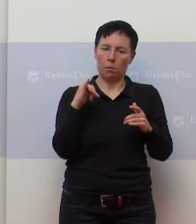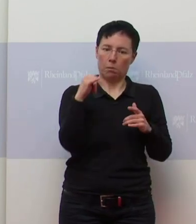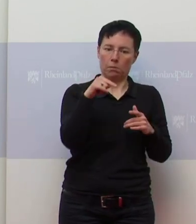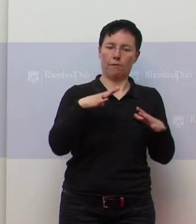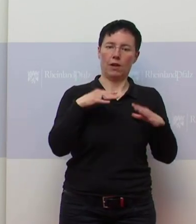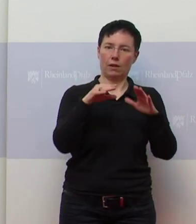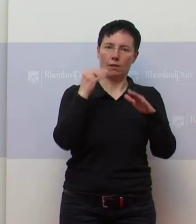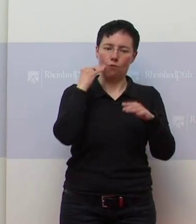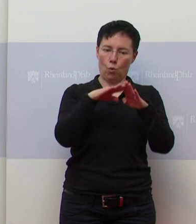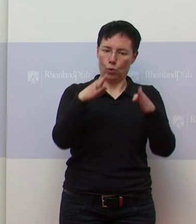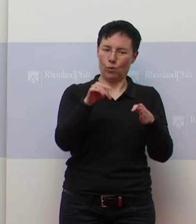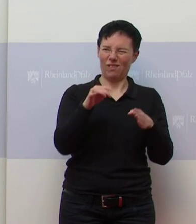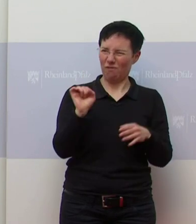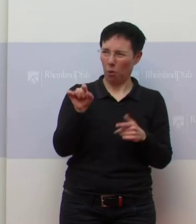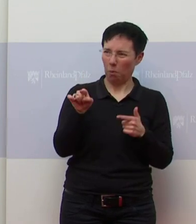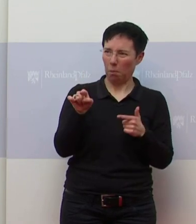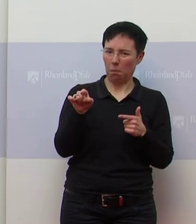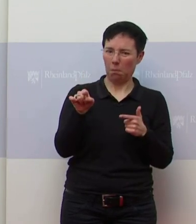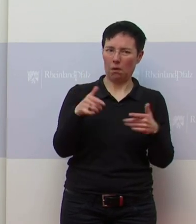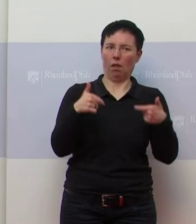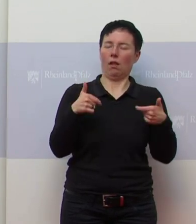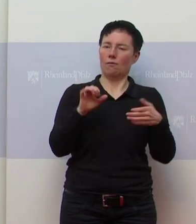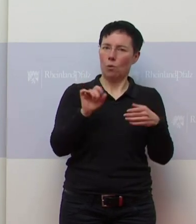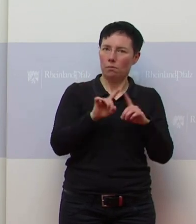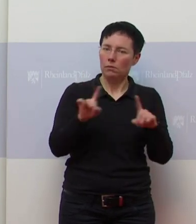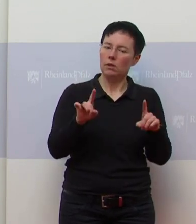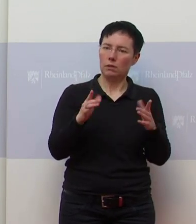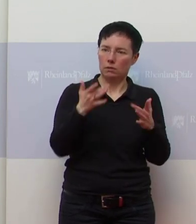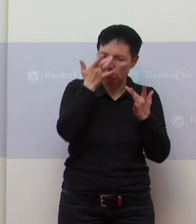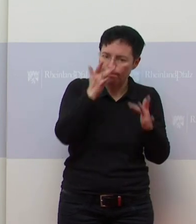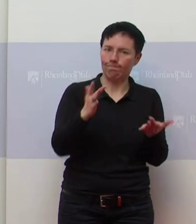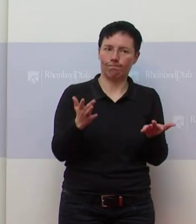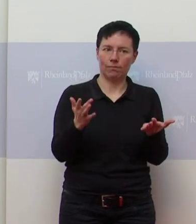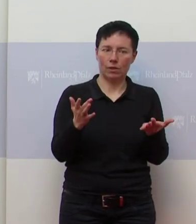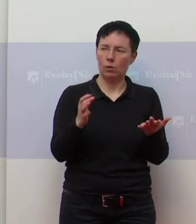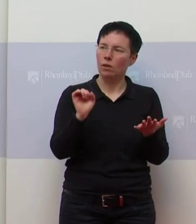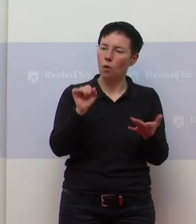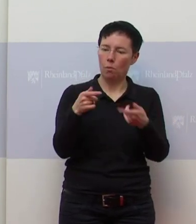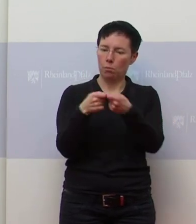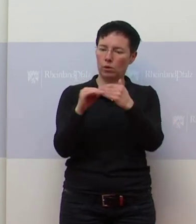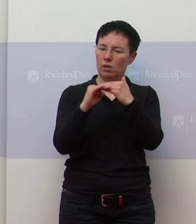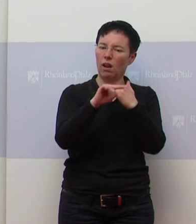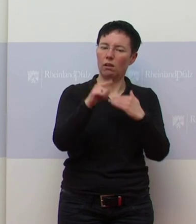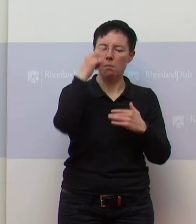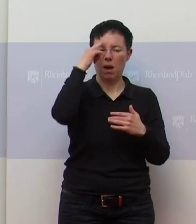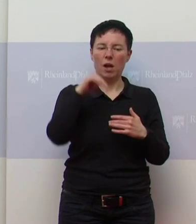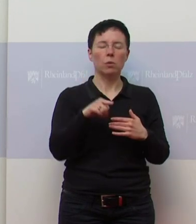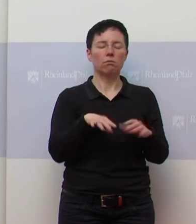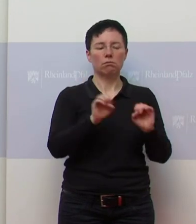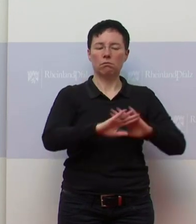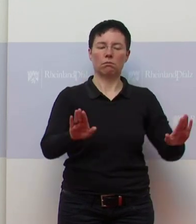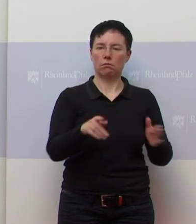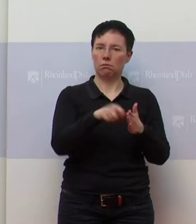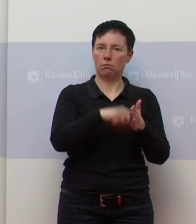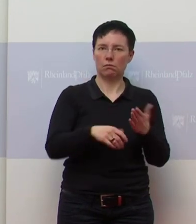entgegen? Oder welche Bundesländer haben gebremst? Oder welche Entwicklungen haben dazu geführt, dass sie sagen, schade, aber das mussten wir einfach opfern?